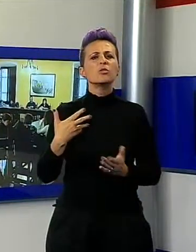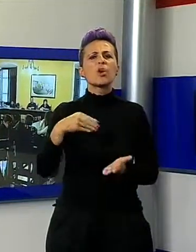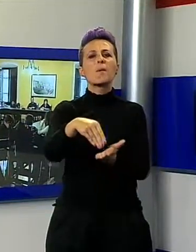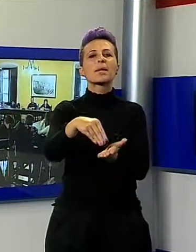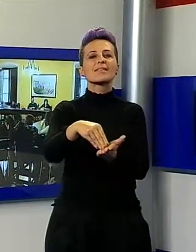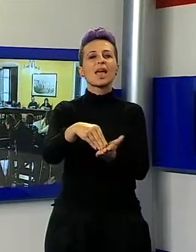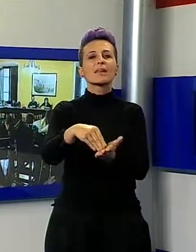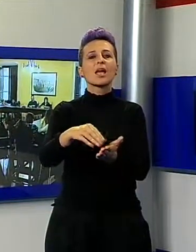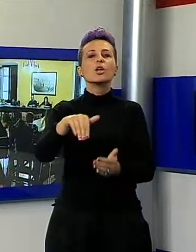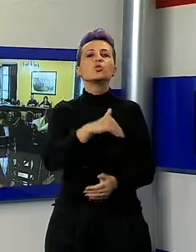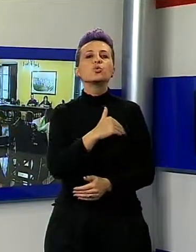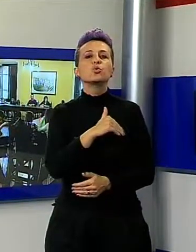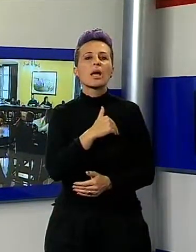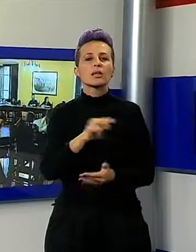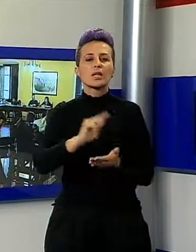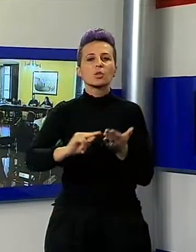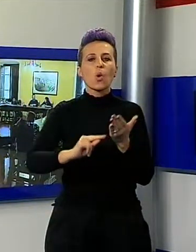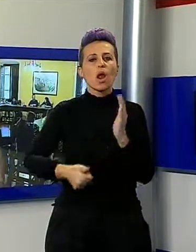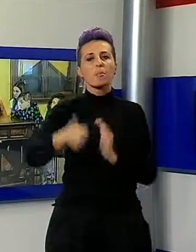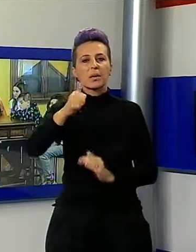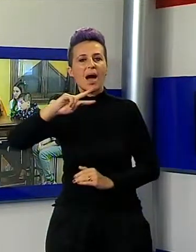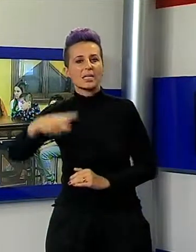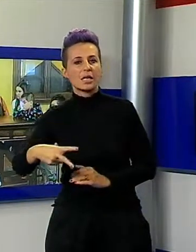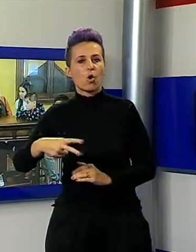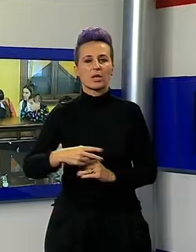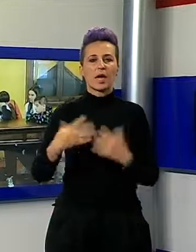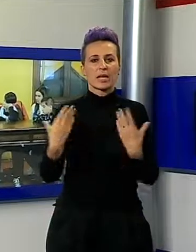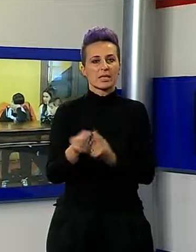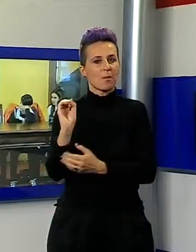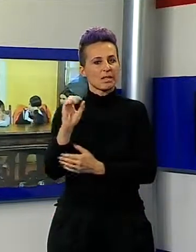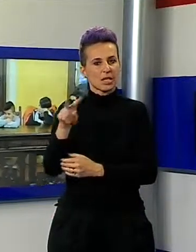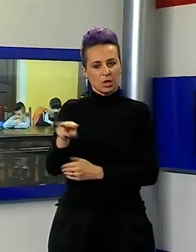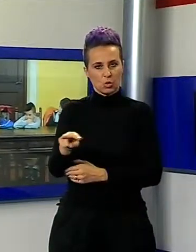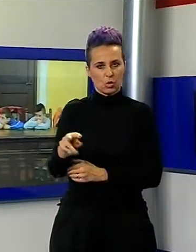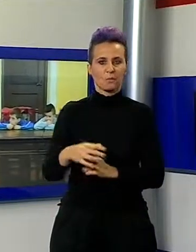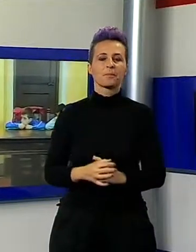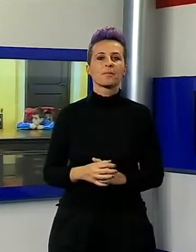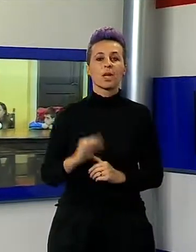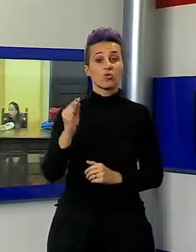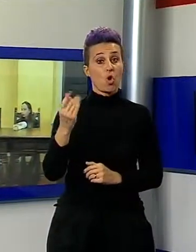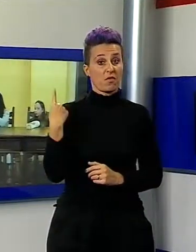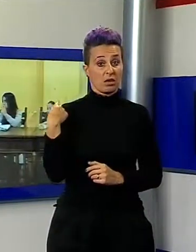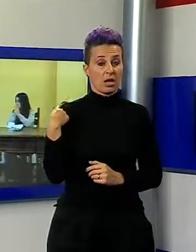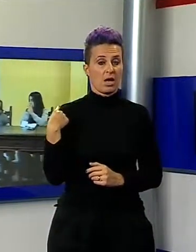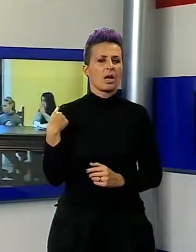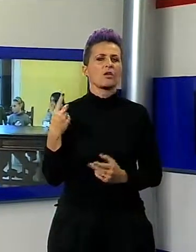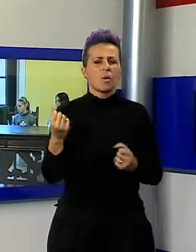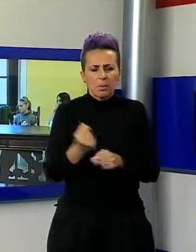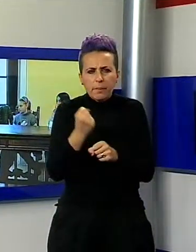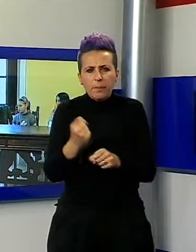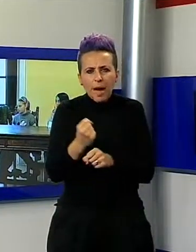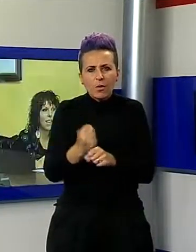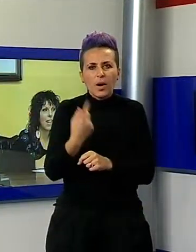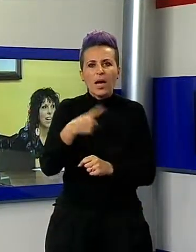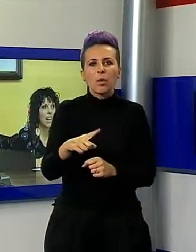primaria e secondaria accompagnati dalle loro insegnanti. I giovani precedentemente avevano elaborato temi di esporre al sindaco e a Silvia